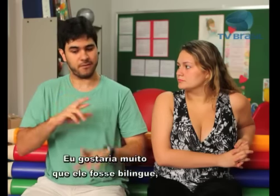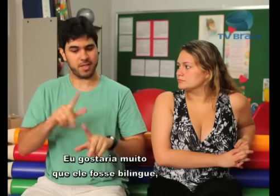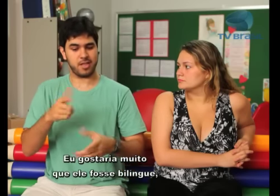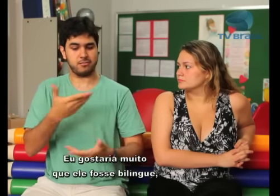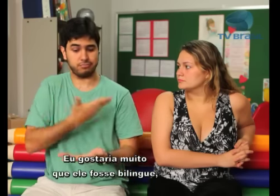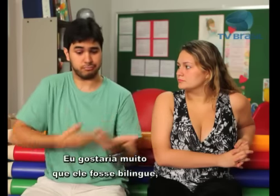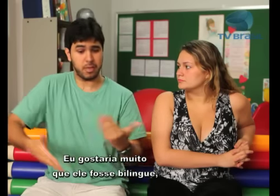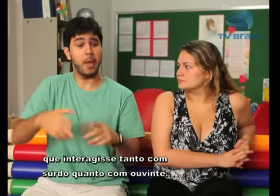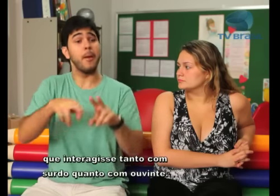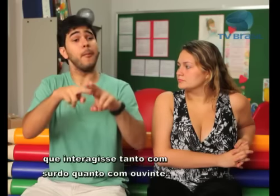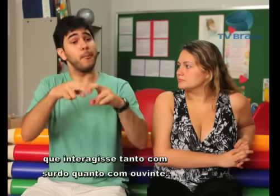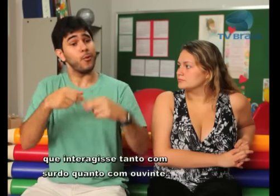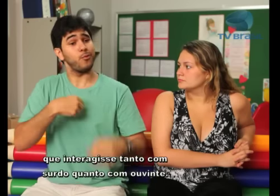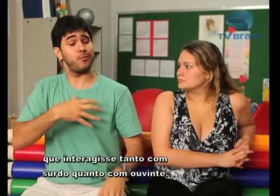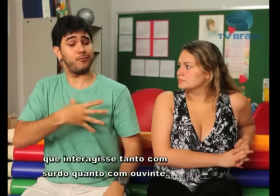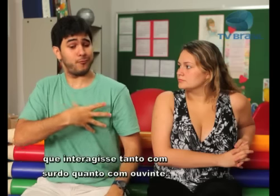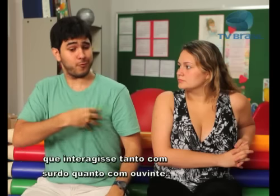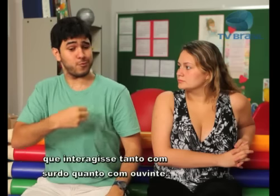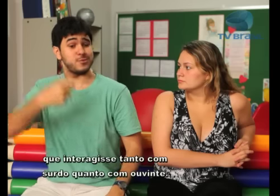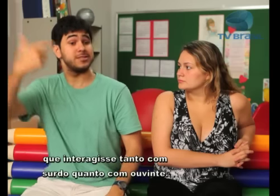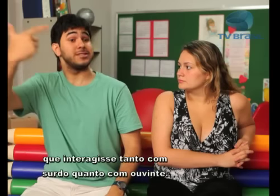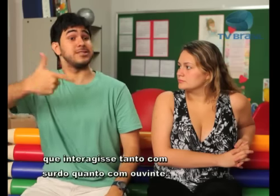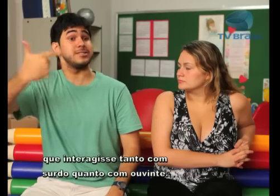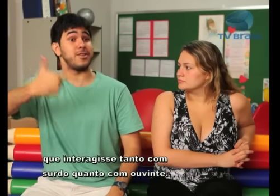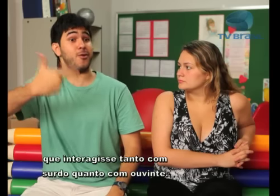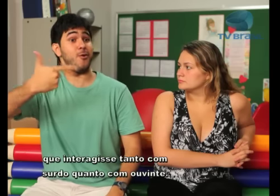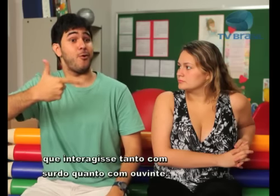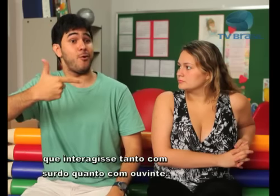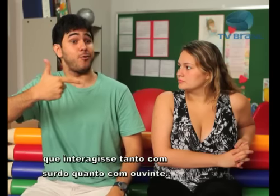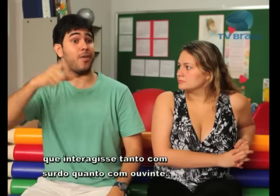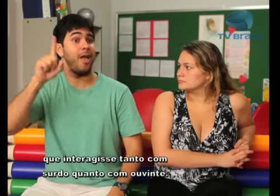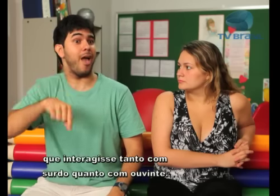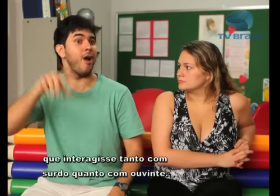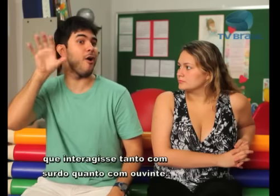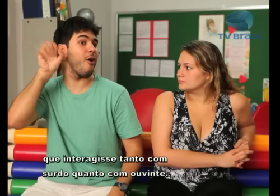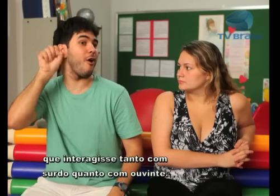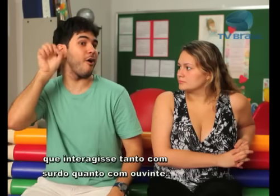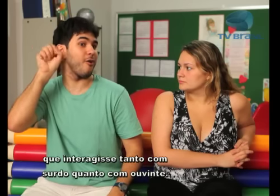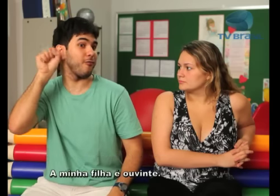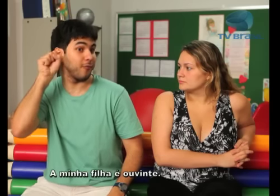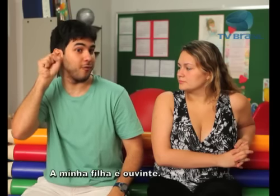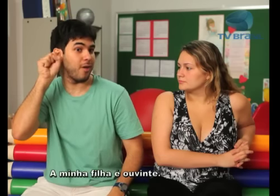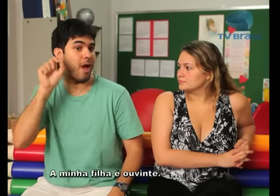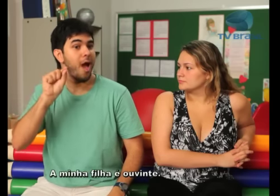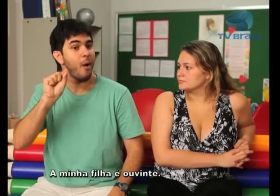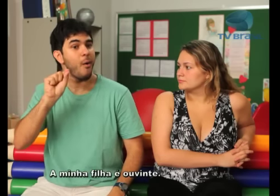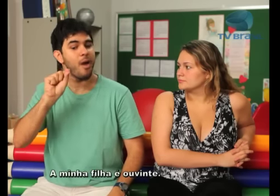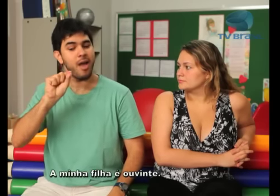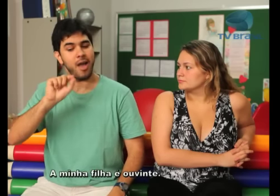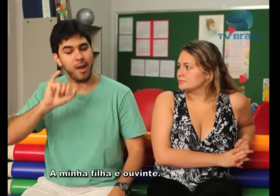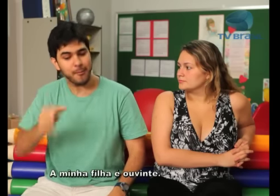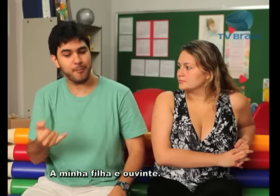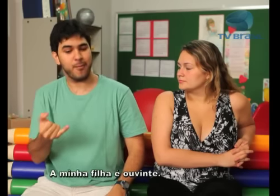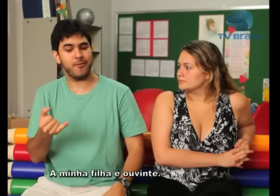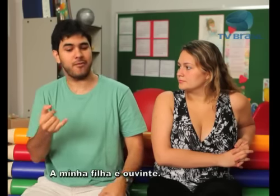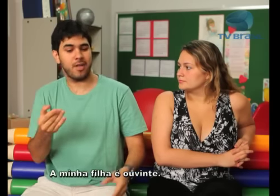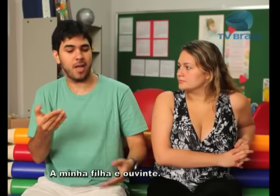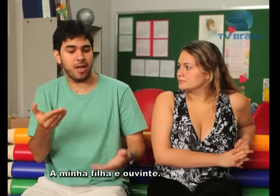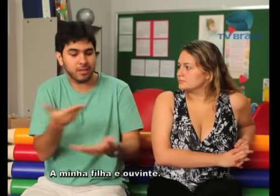bilíngue, né? Que ele tanto interaja com surdo quanto com ouvinte. A minha filha, ela é ouvinte.